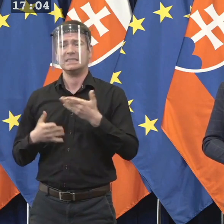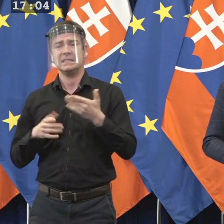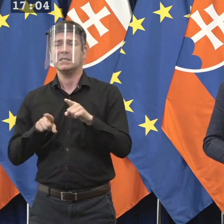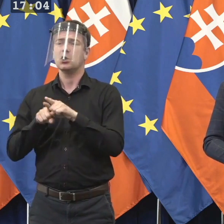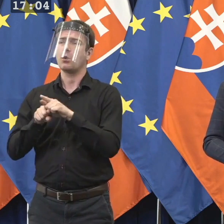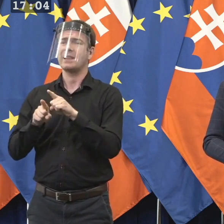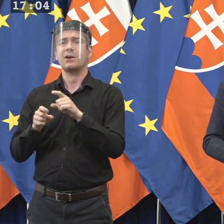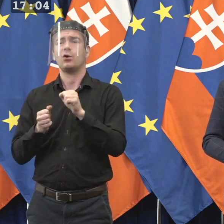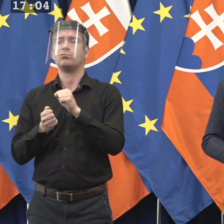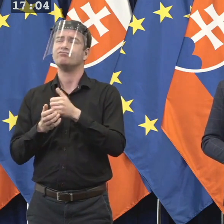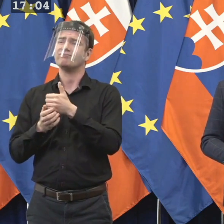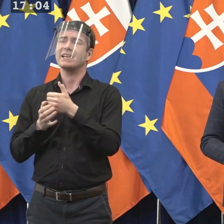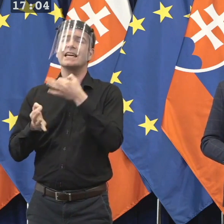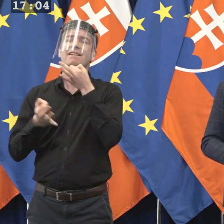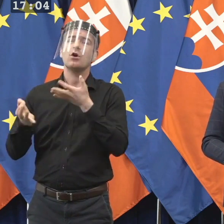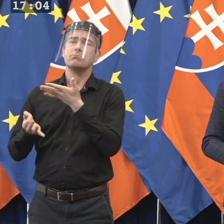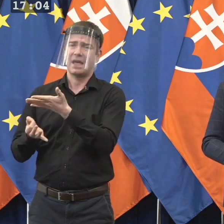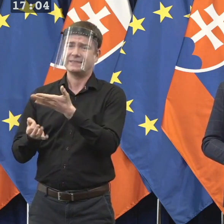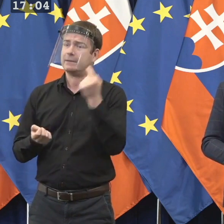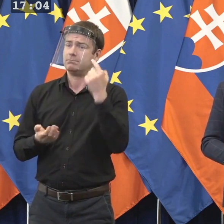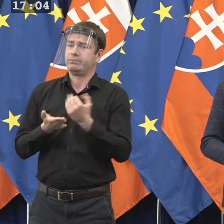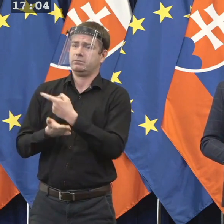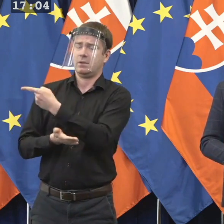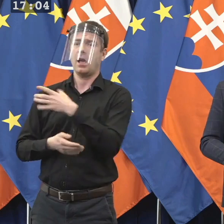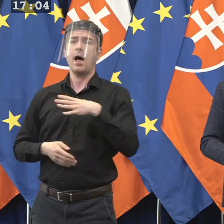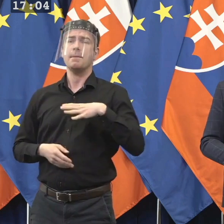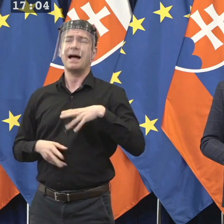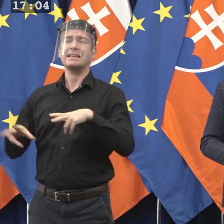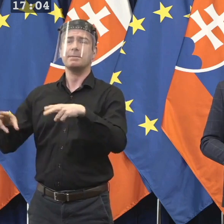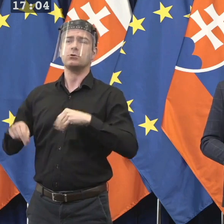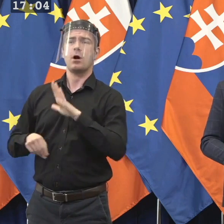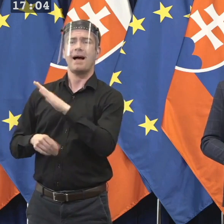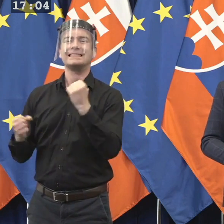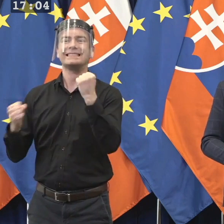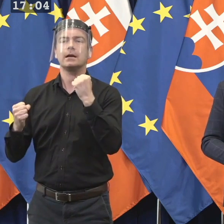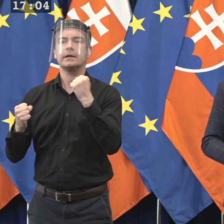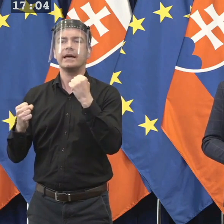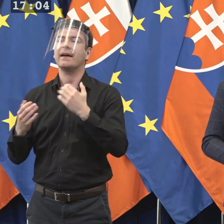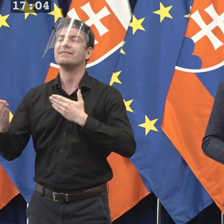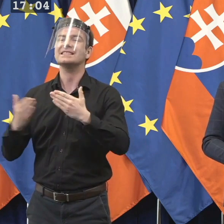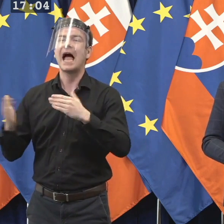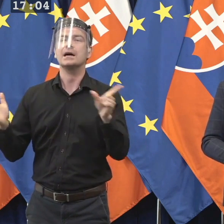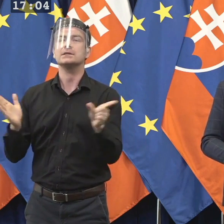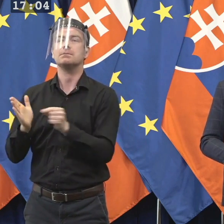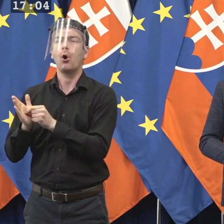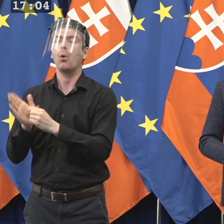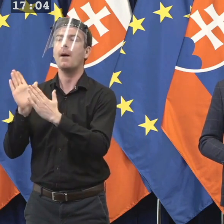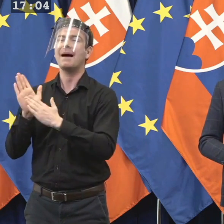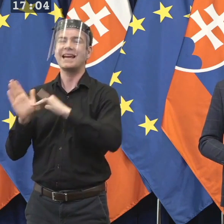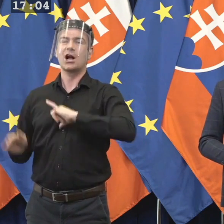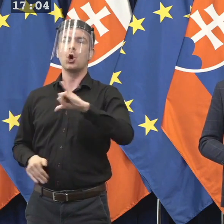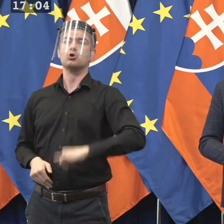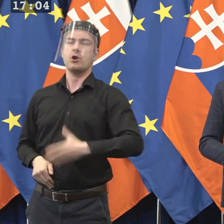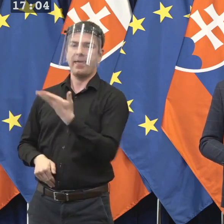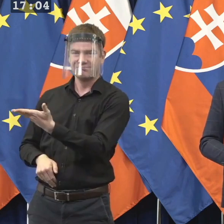medializované, z ktorých je zrejme, že pani predsednička má veľmi silný pozitívny vzťah s Marianom Kočnerom, ktorého prospech takéto prezradení